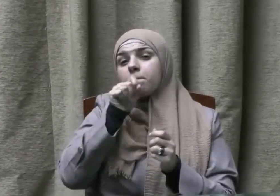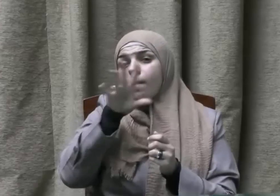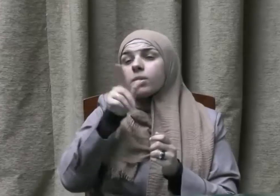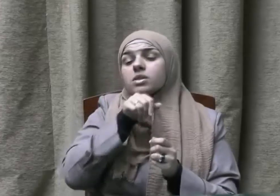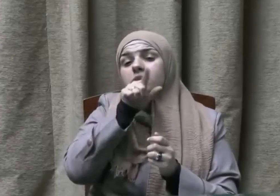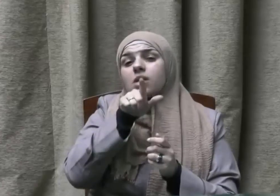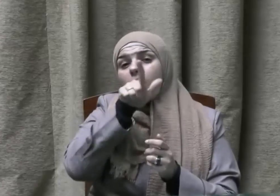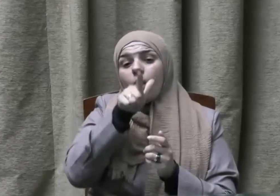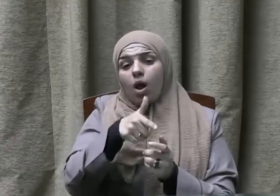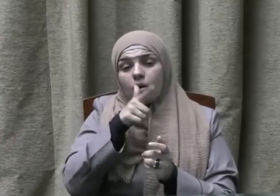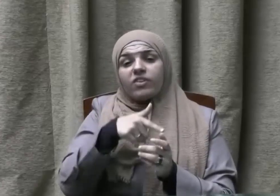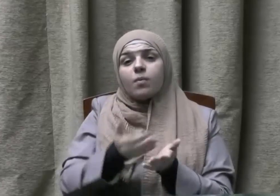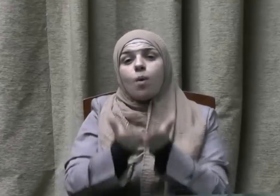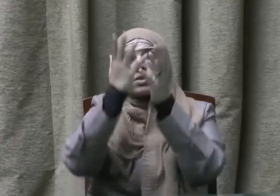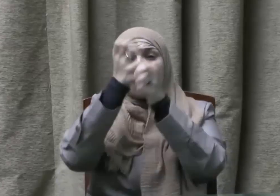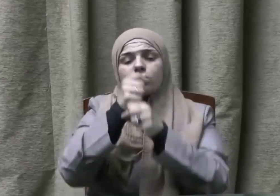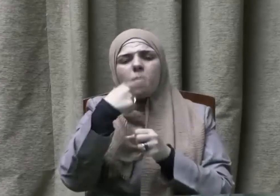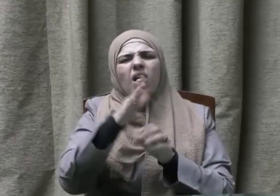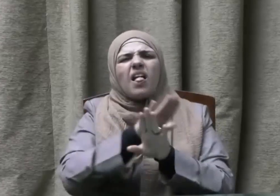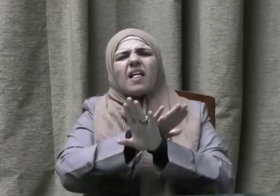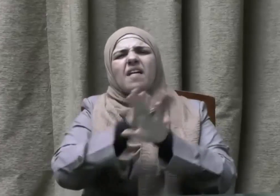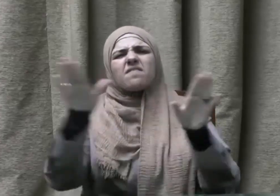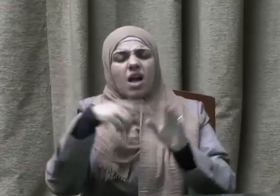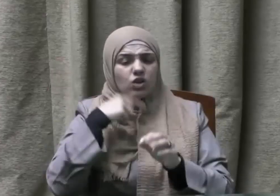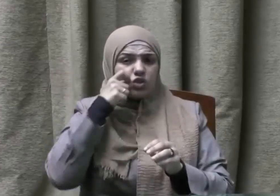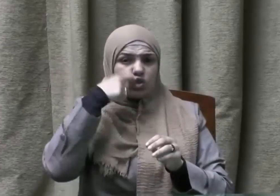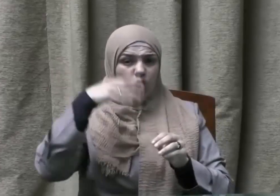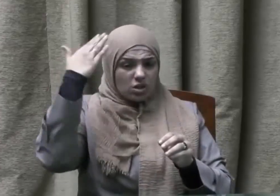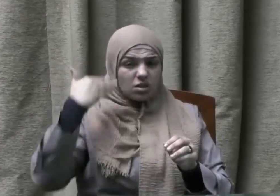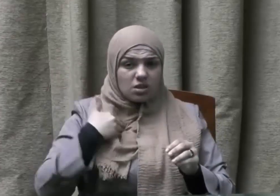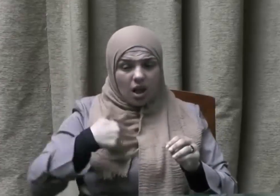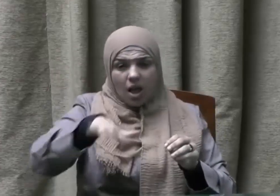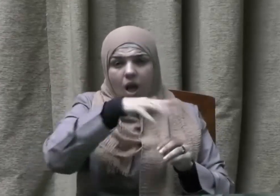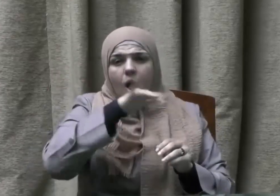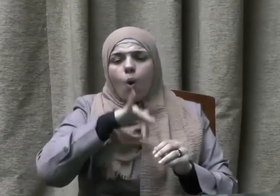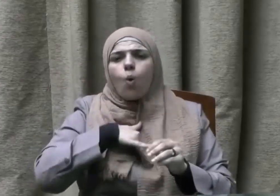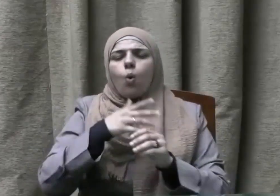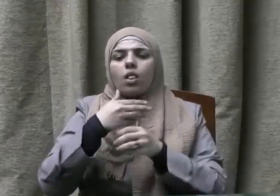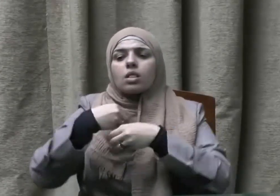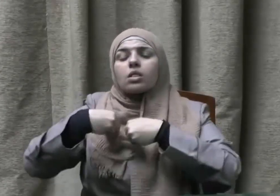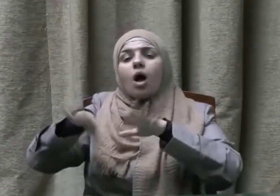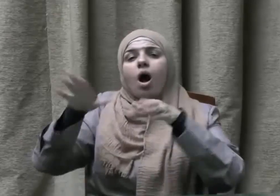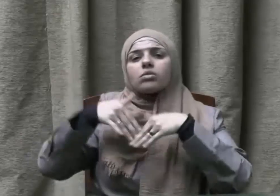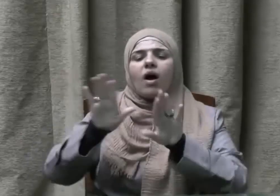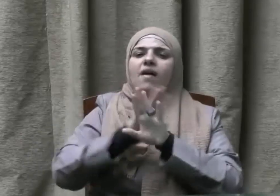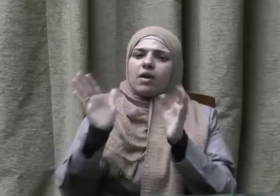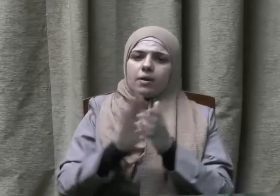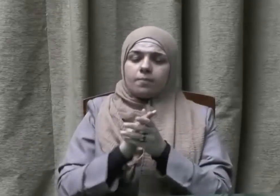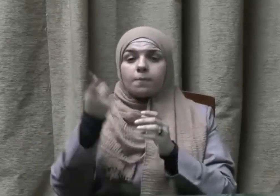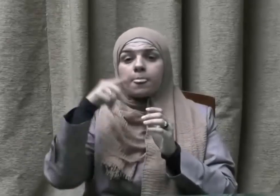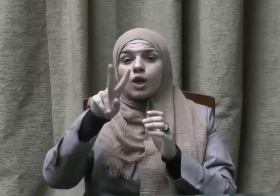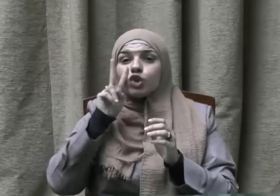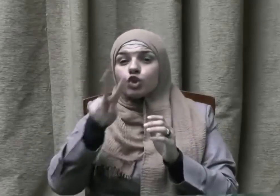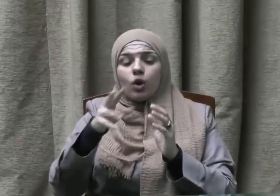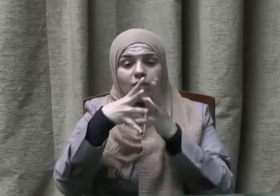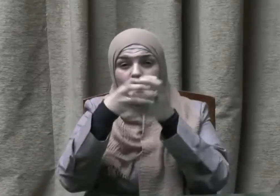يسأل الرجل عن أهل بيته ويقول صلى الله عليه وسلم كفى بالمرء إثما أن